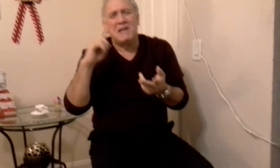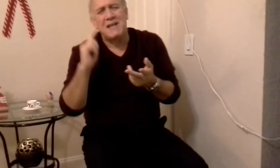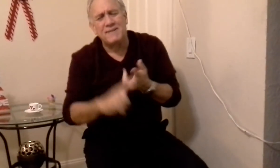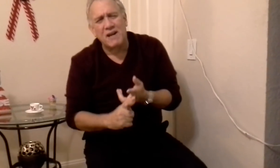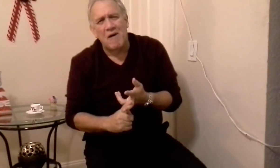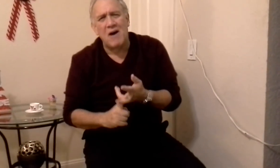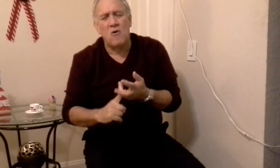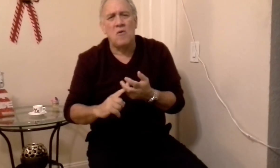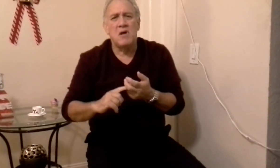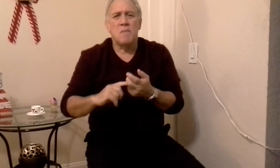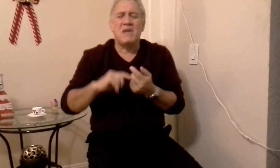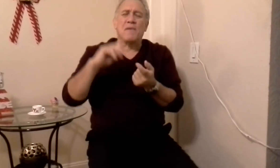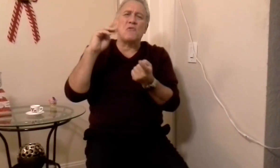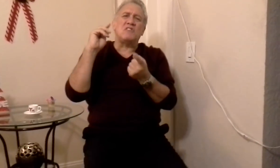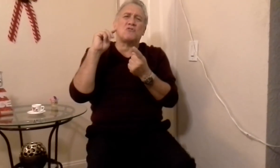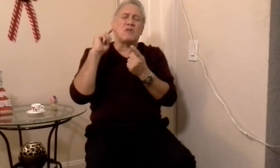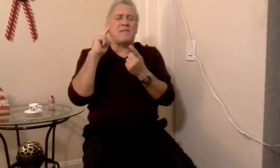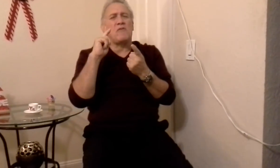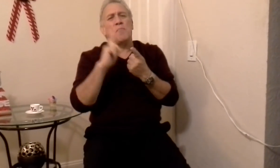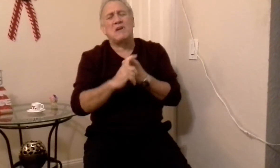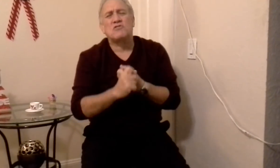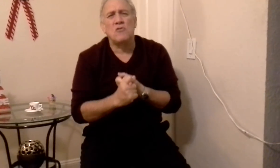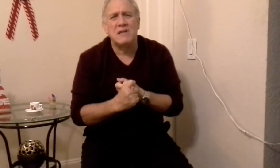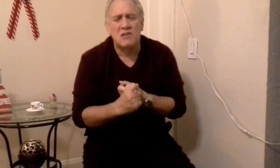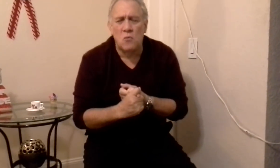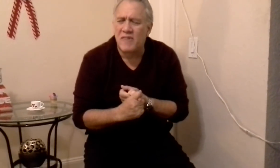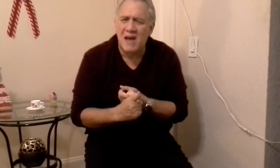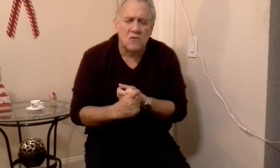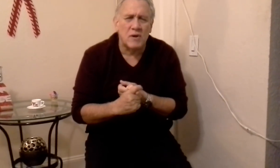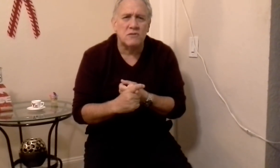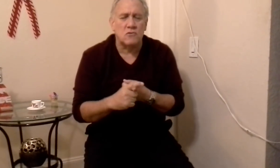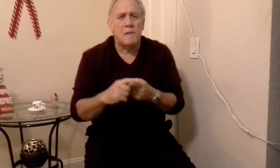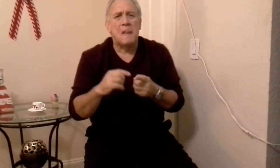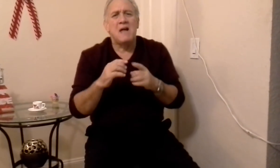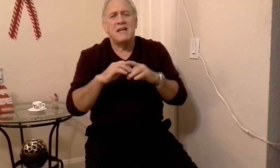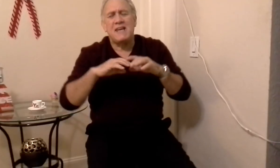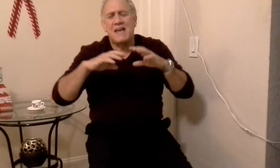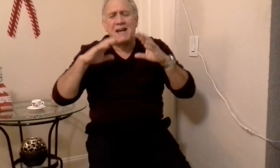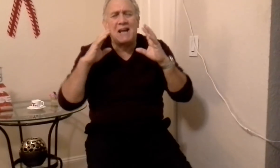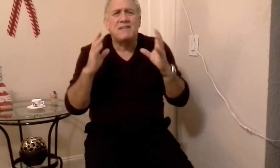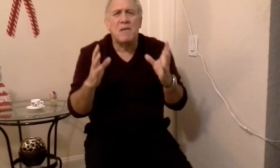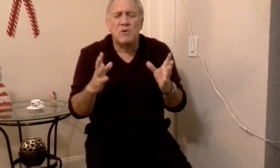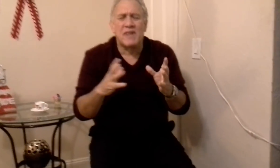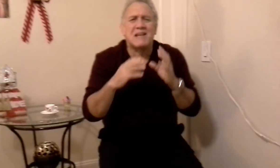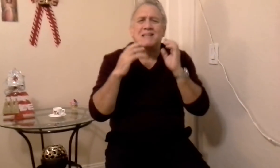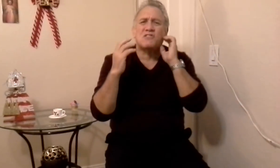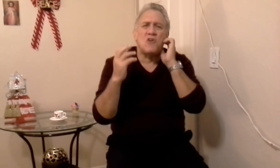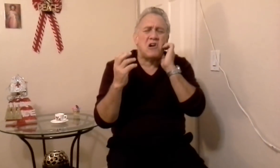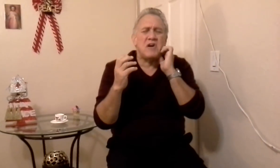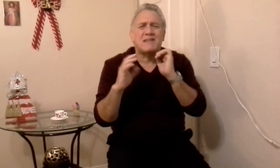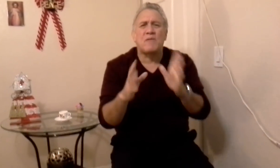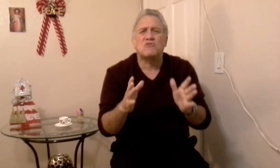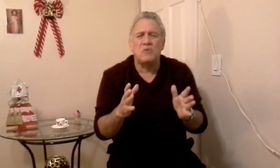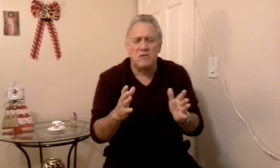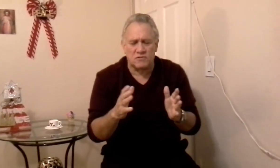perder trabajo, mira, había una historia de dos personas, y lo voy a dejar con eso, y era en el tiempo de recesión en los Estados Unidos,